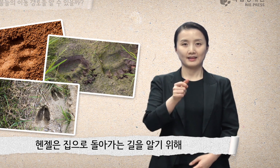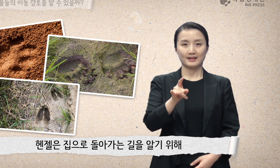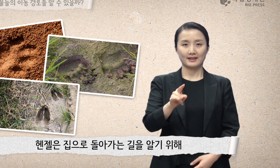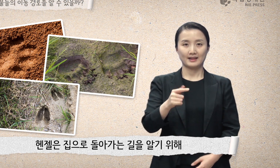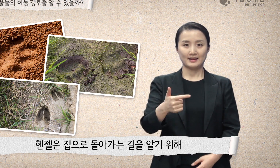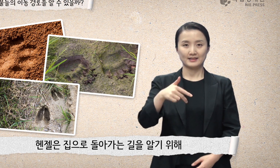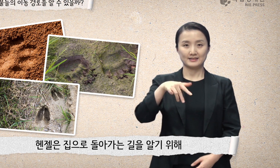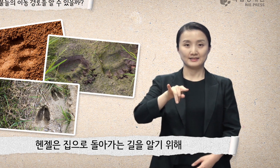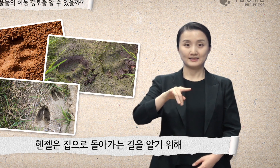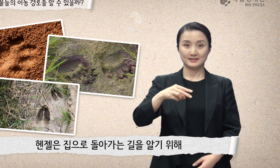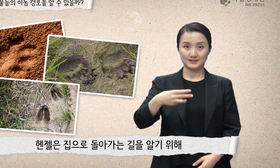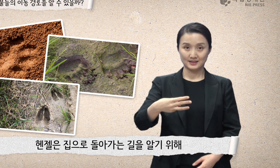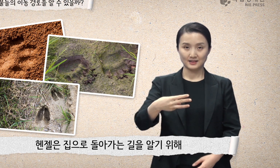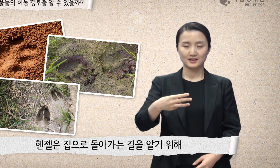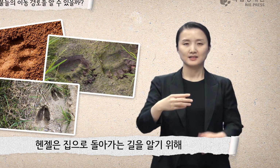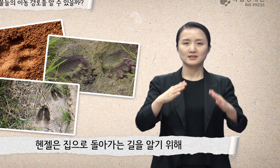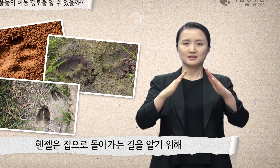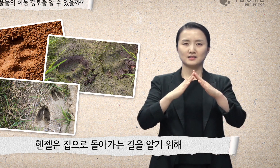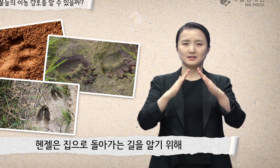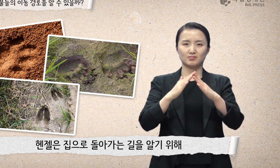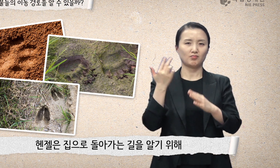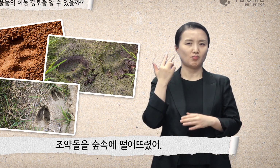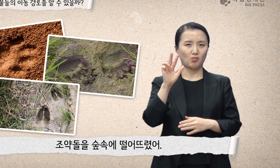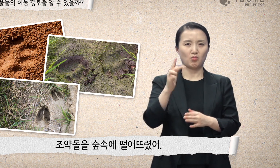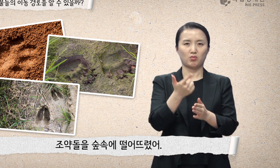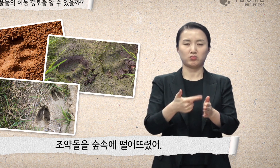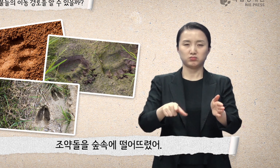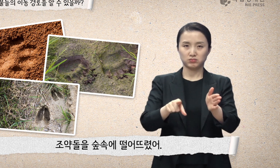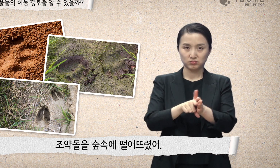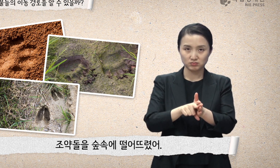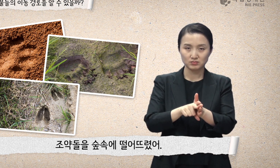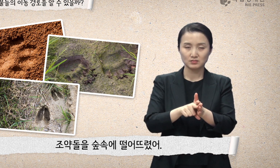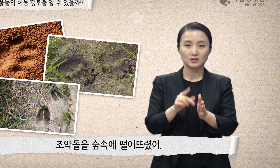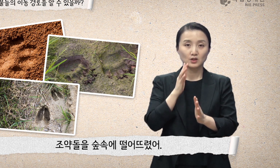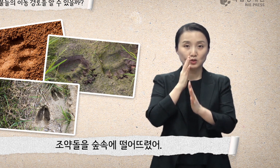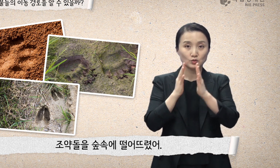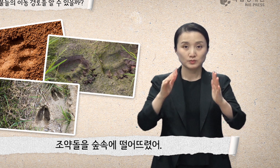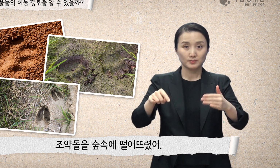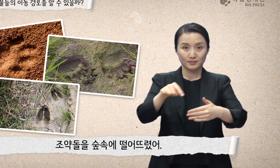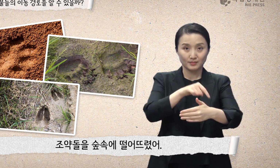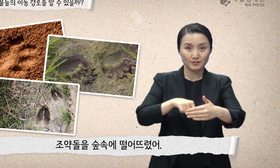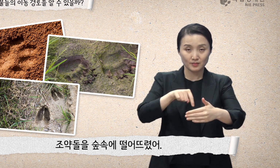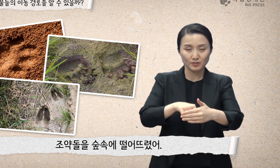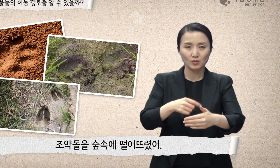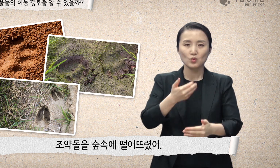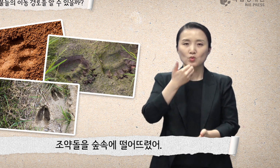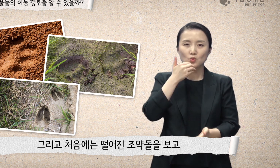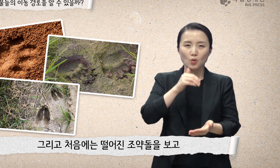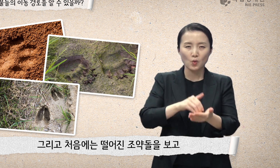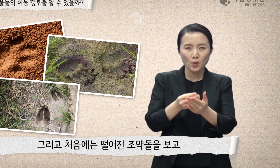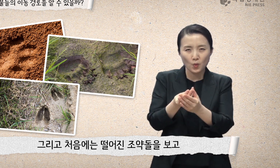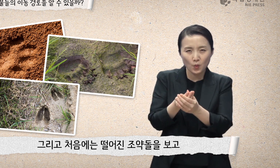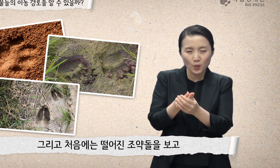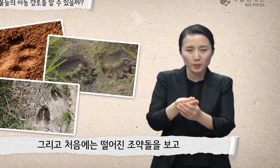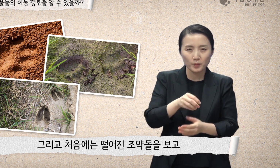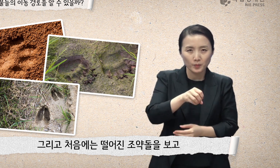헨젤은 집으로 돌아가는 길을 알기 위해 조약돌을 숲속에 떨어뜨렸어. 그리고 처음에는